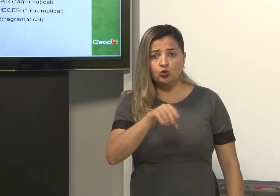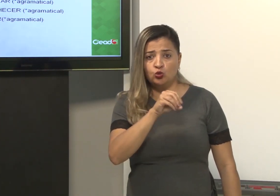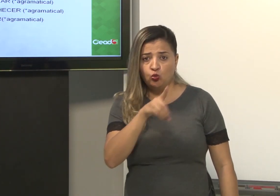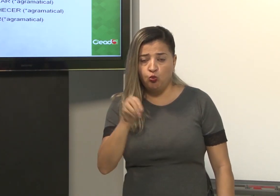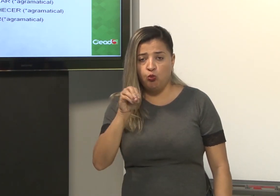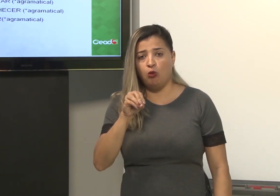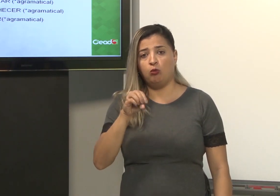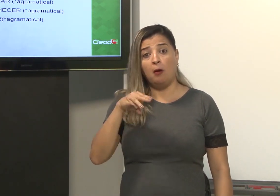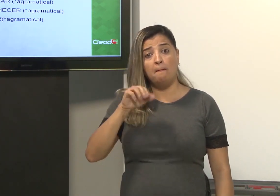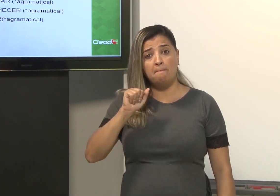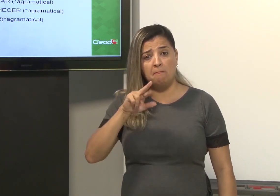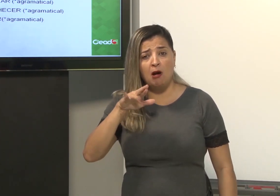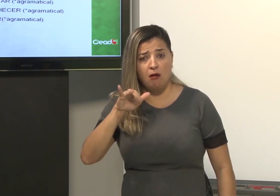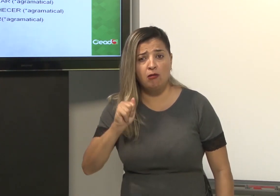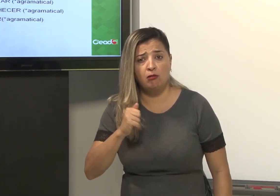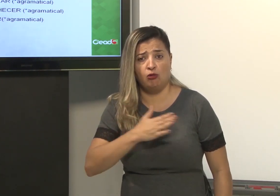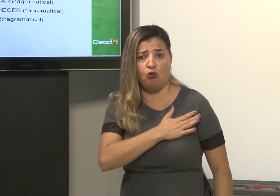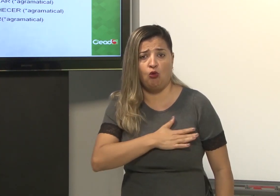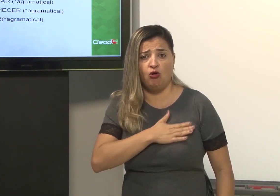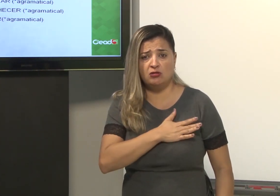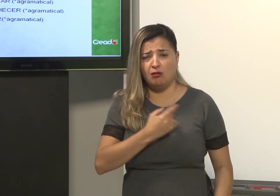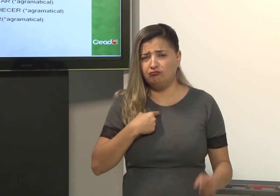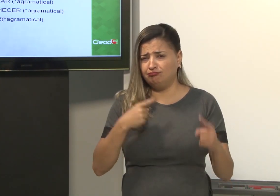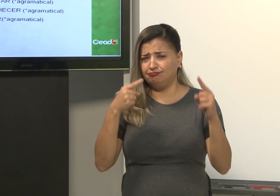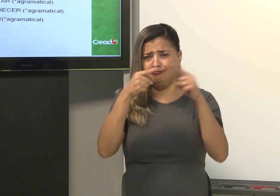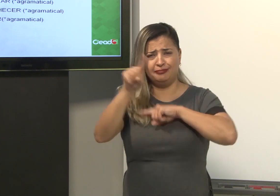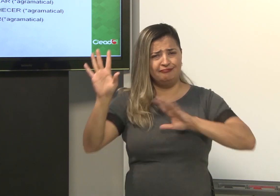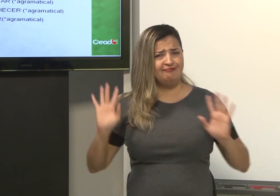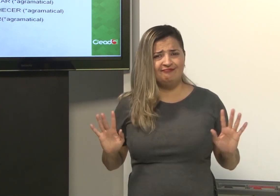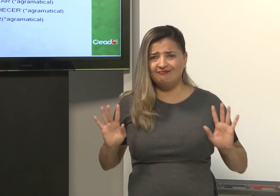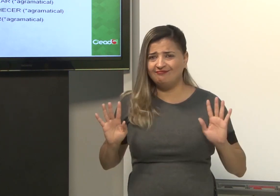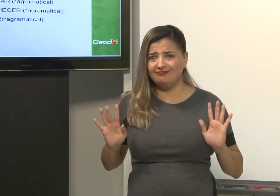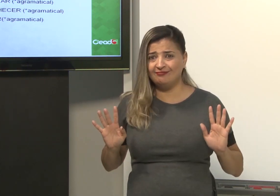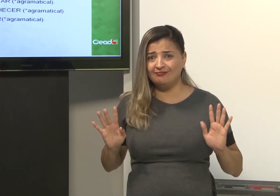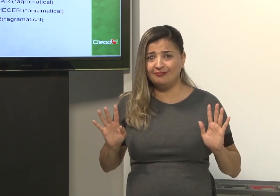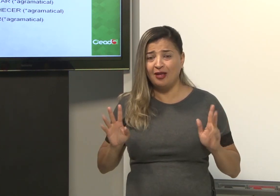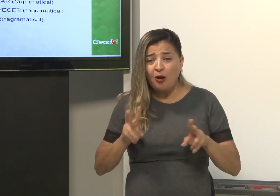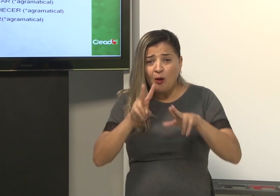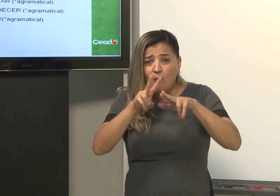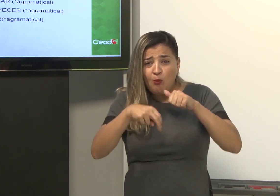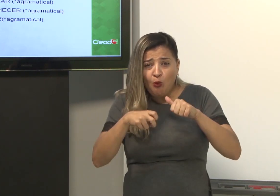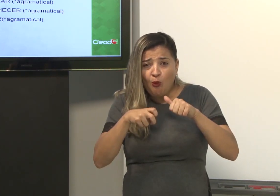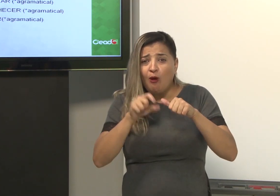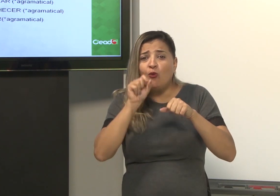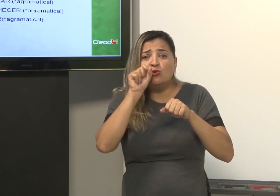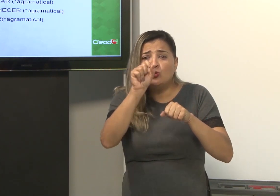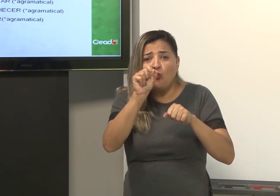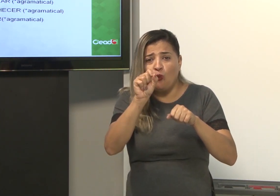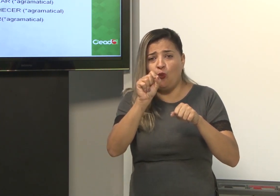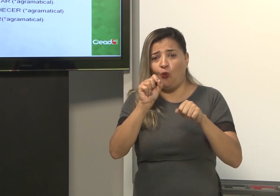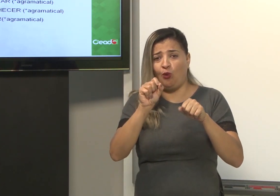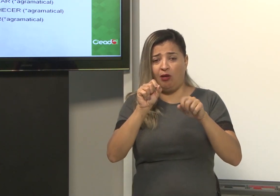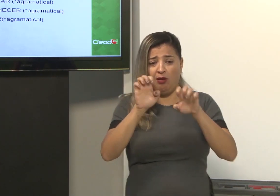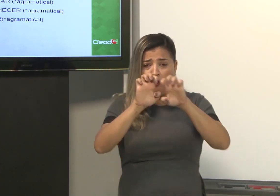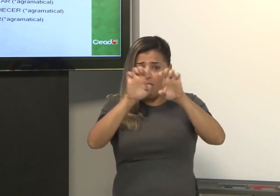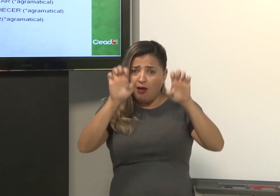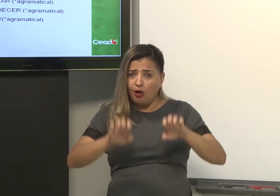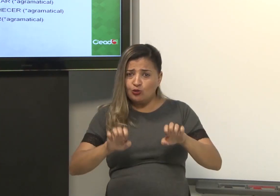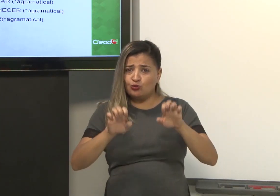João, Maria, gostar. É a gramatical. Porque dentro